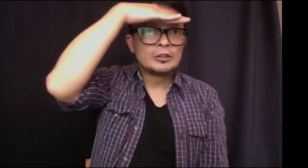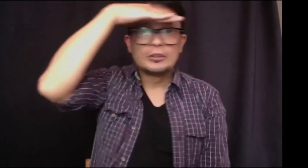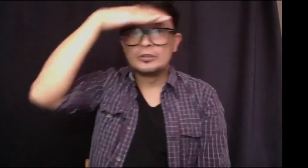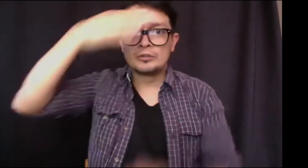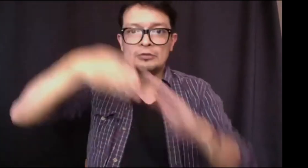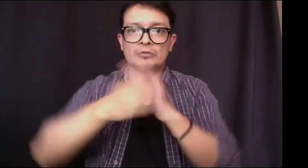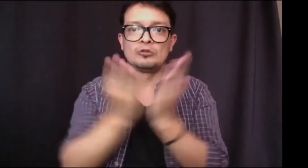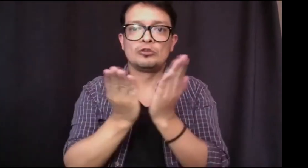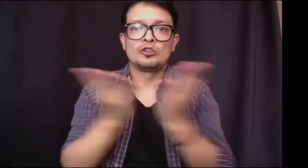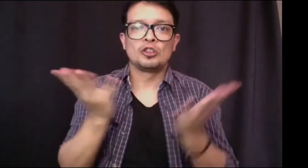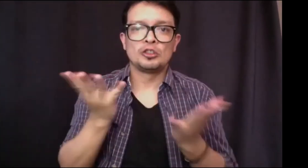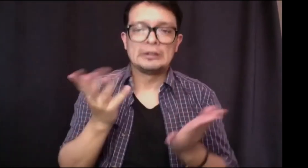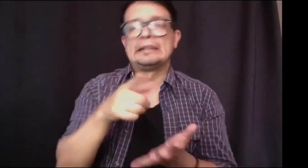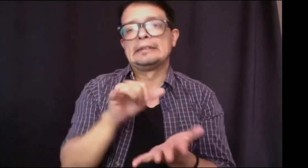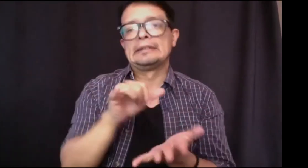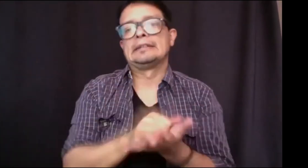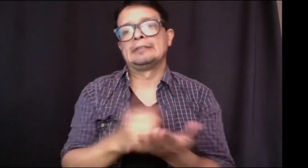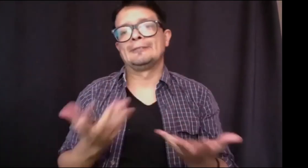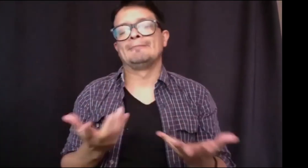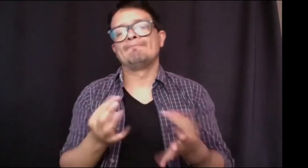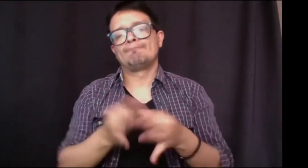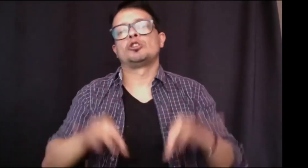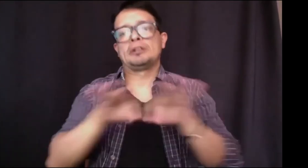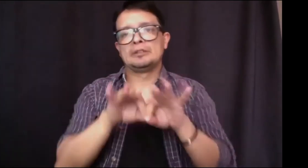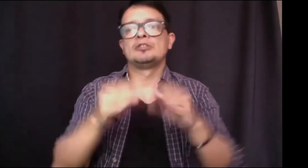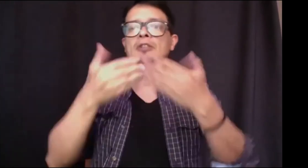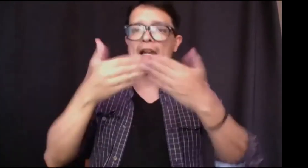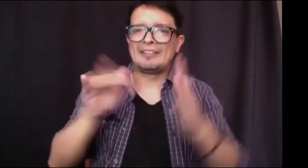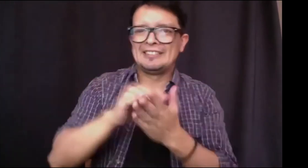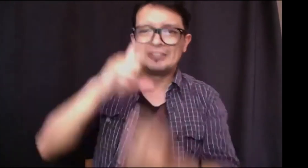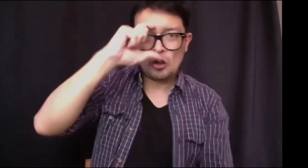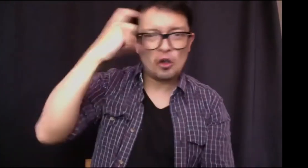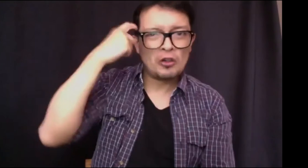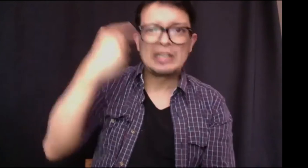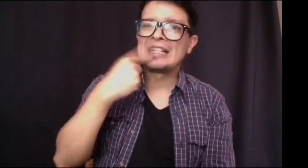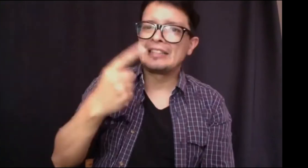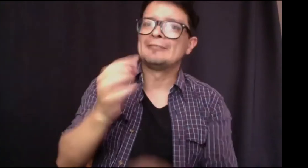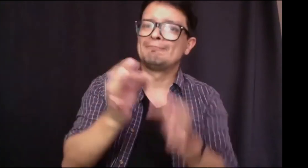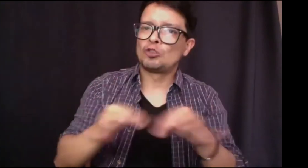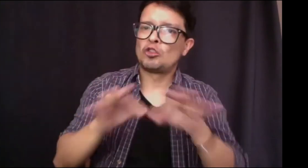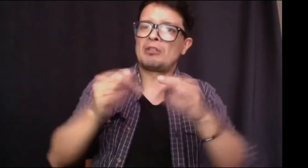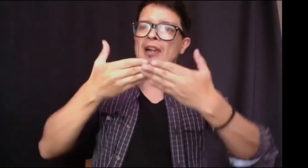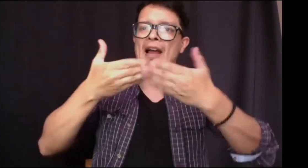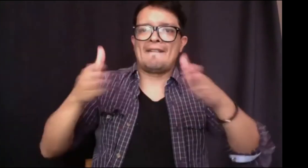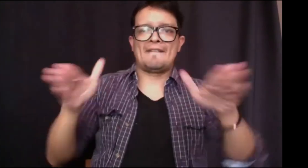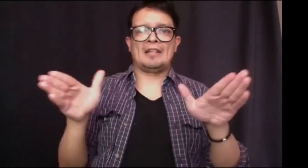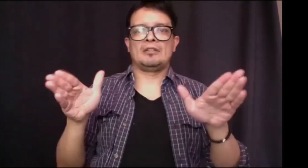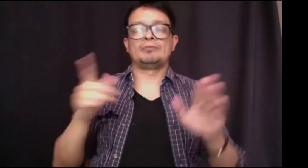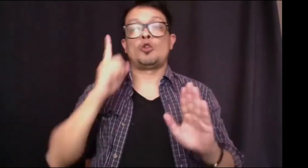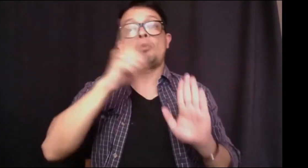es evidente que en la universidad no observamos la presencia de las personas sordas por